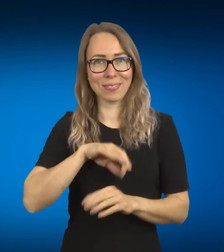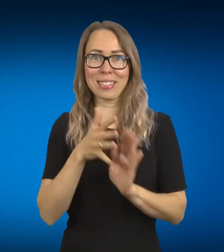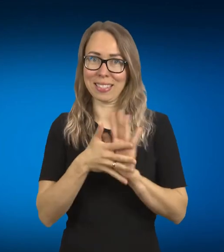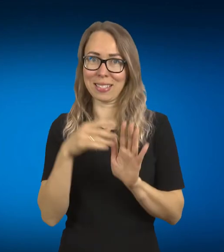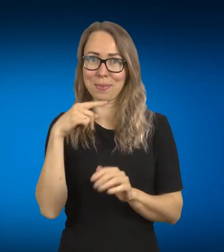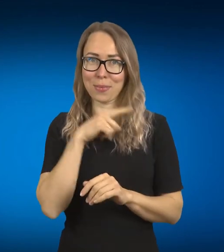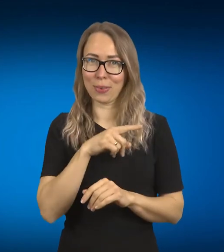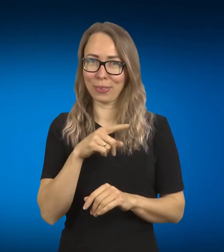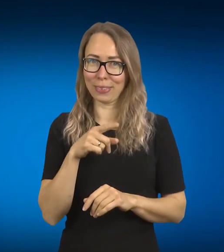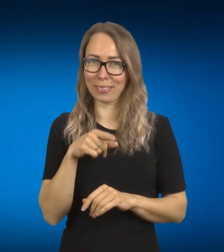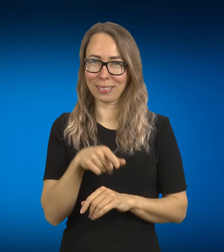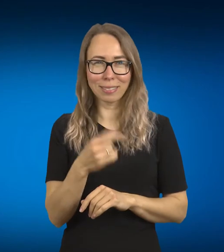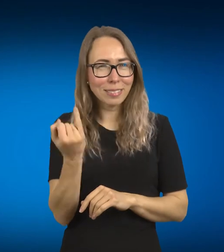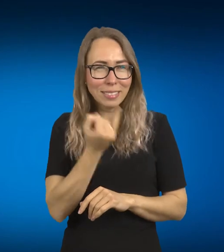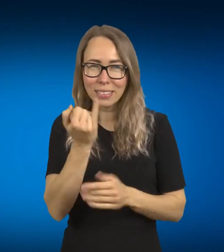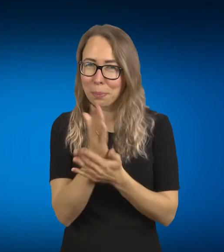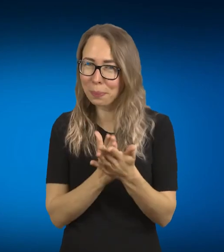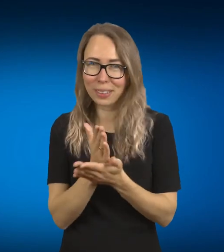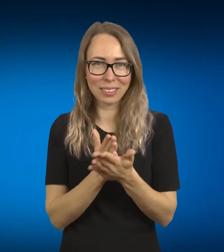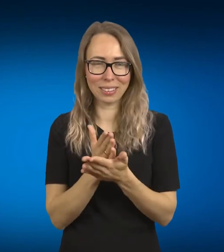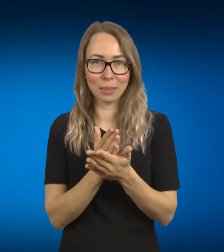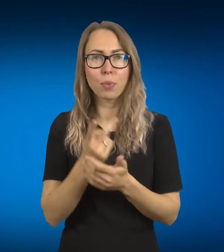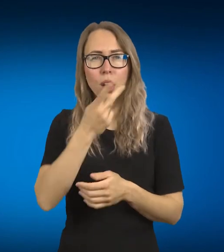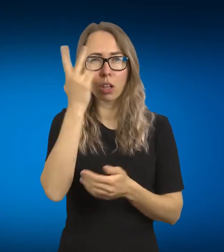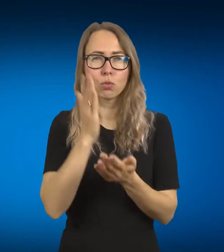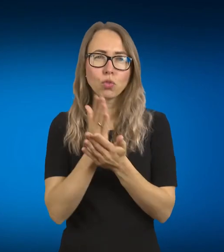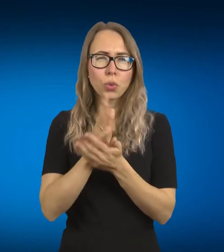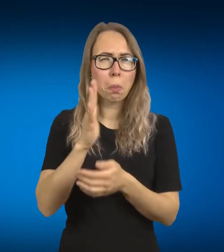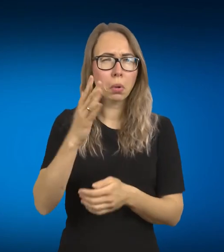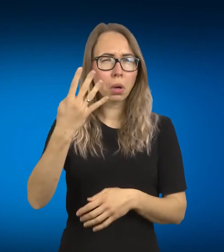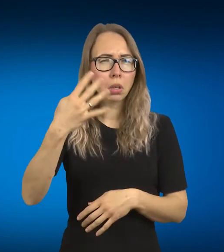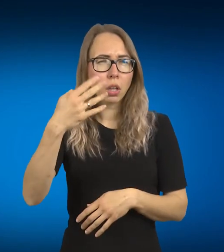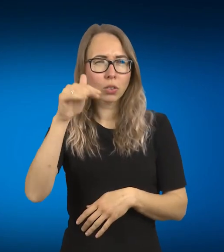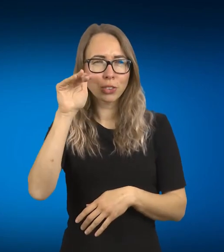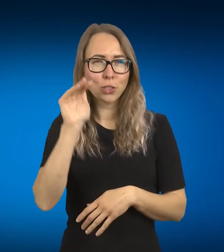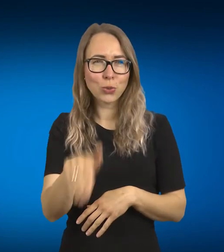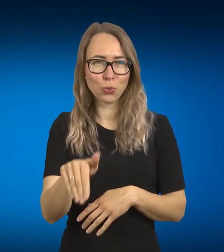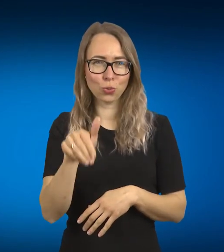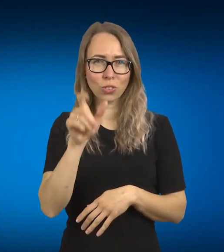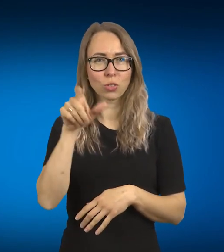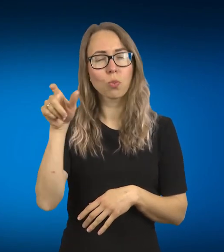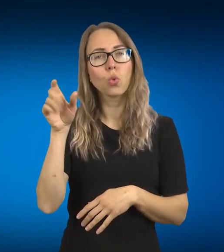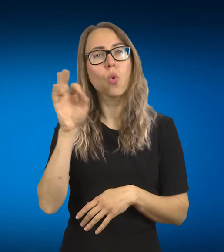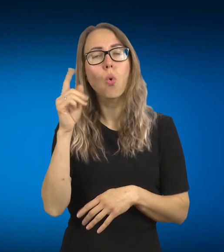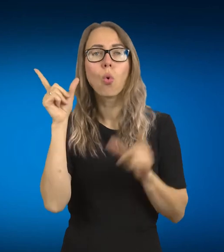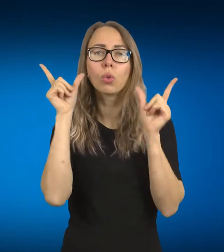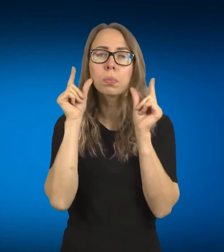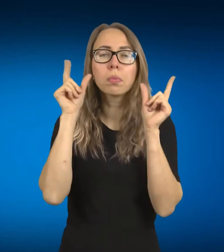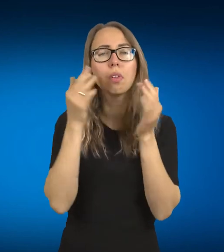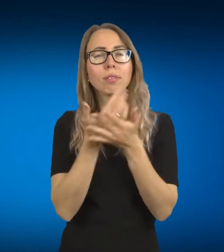Lietuvoje yra 40 tūkstančių beros žmonių su klausos negale, tai tiesiog, jeigu jie aktyviau galėtų